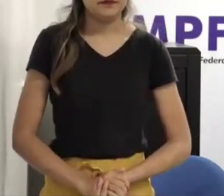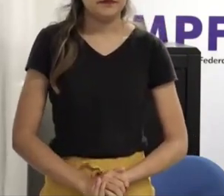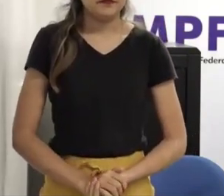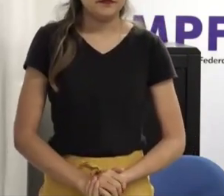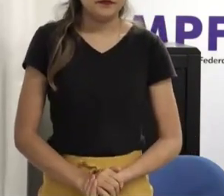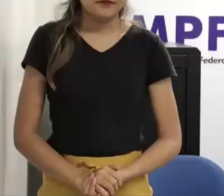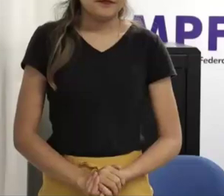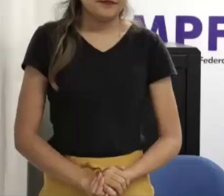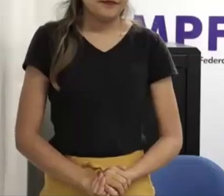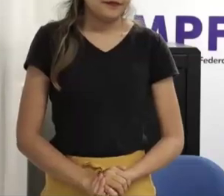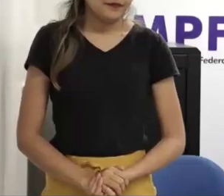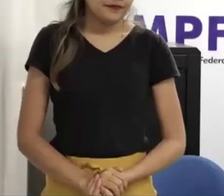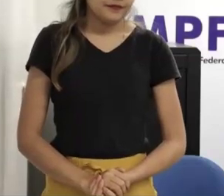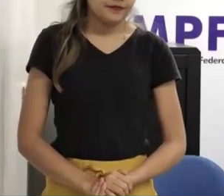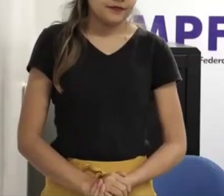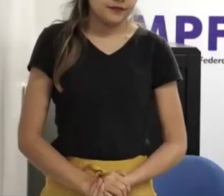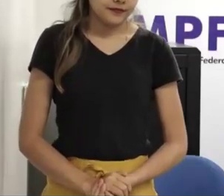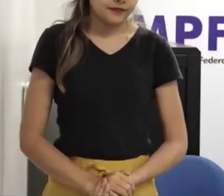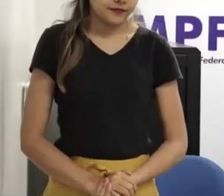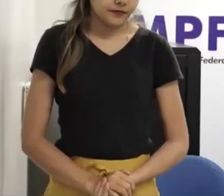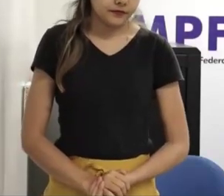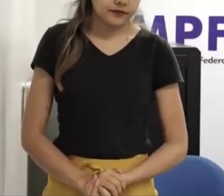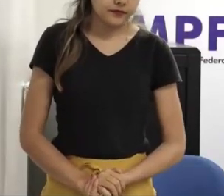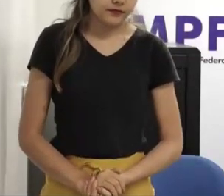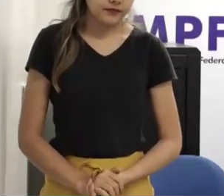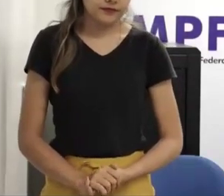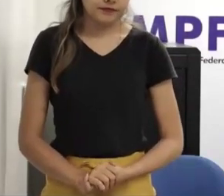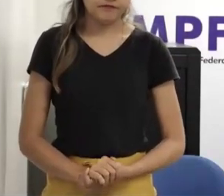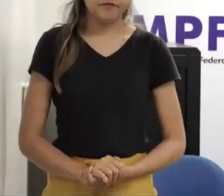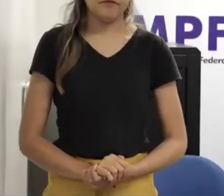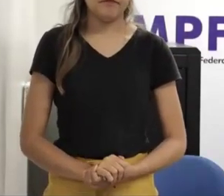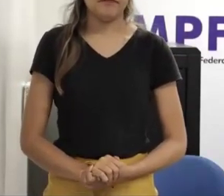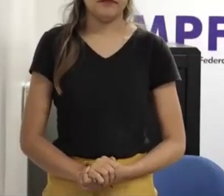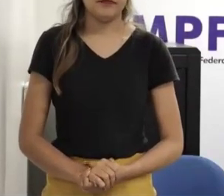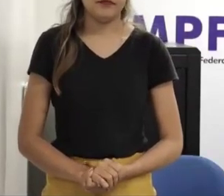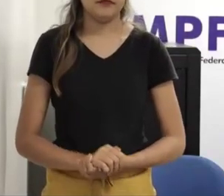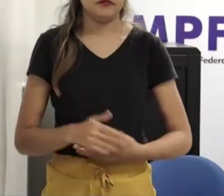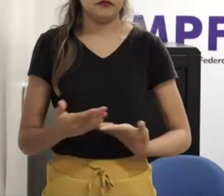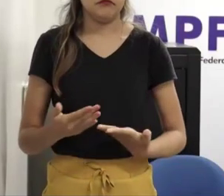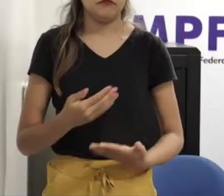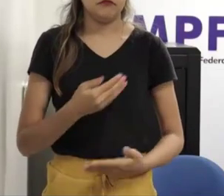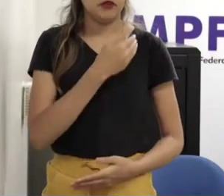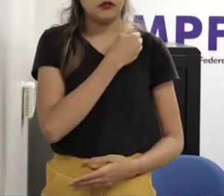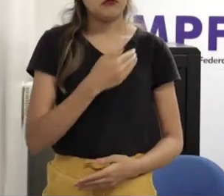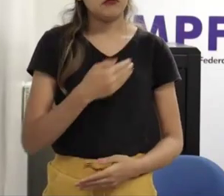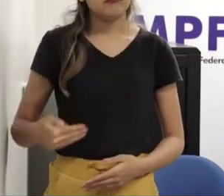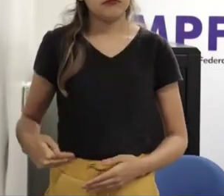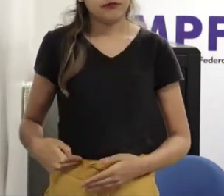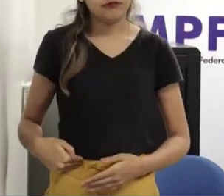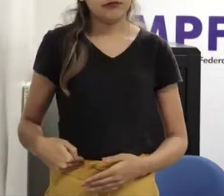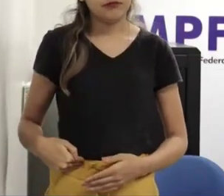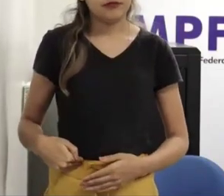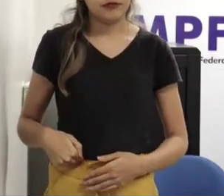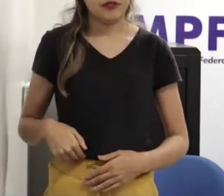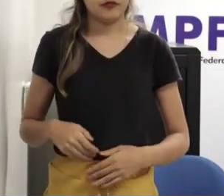em relação ao poder público fazer a campanha eu acho que de certo modo em parte o debate desse